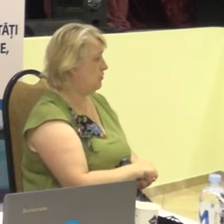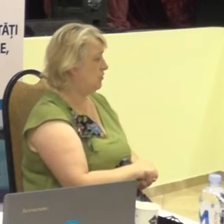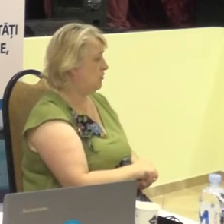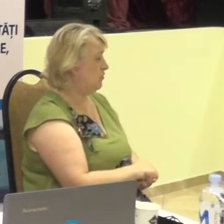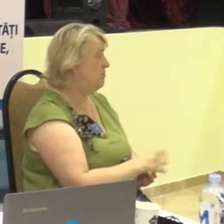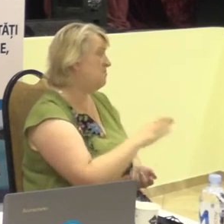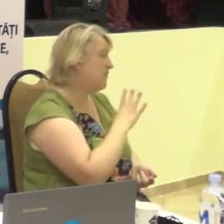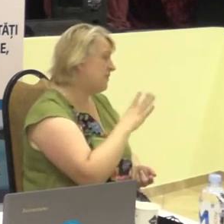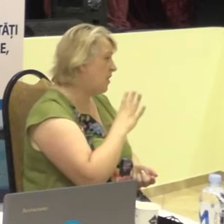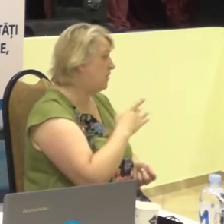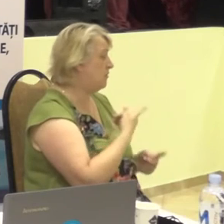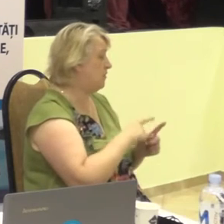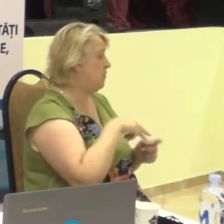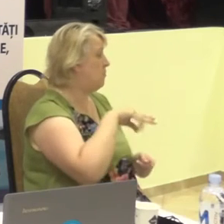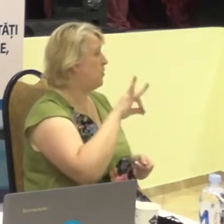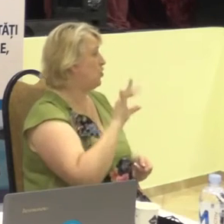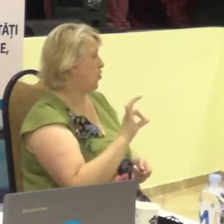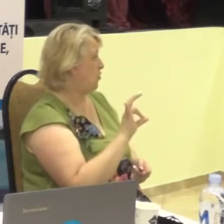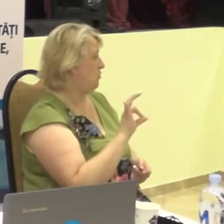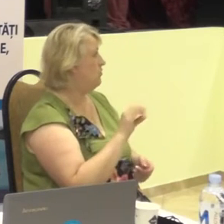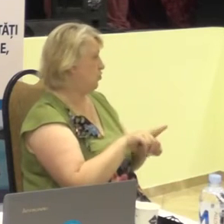Câteodată vră TVO.